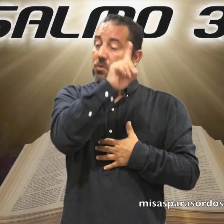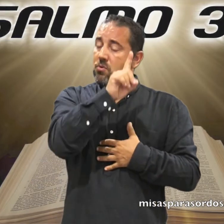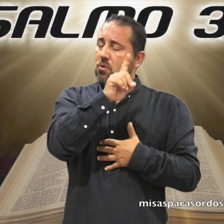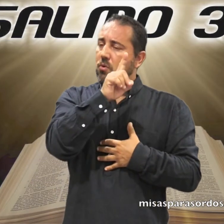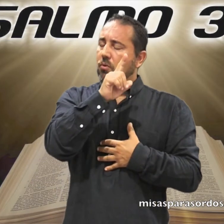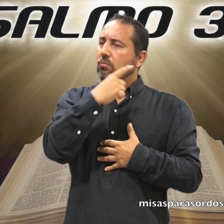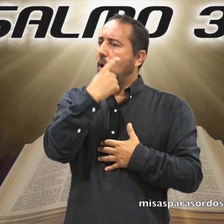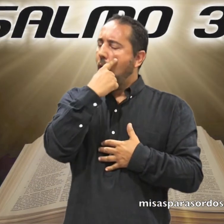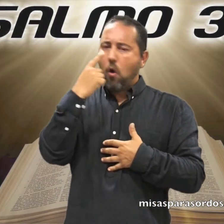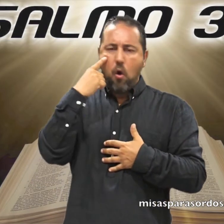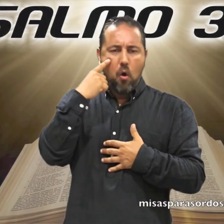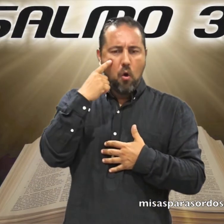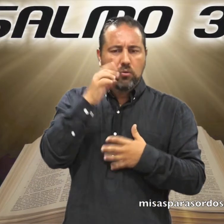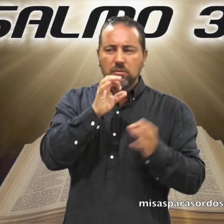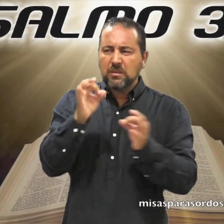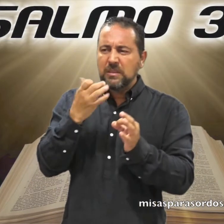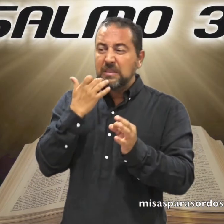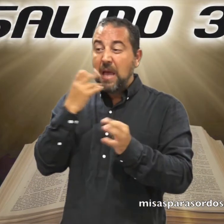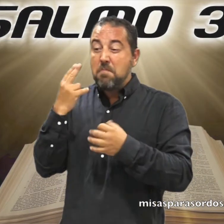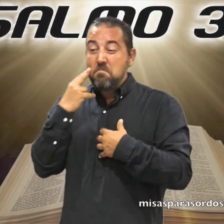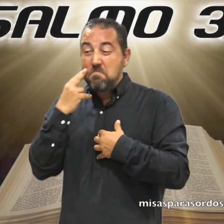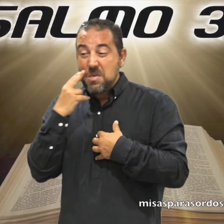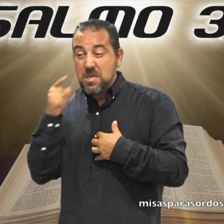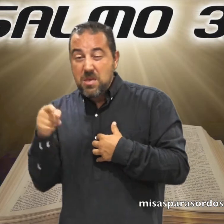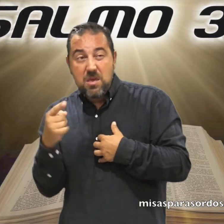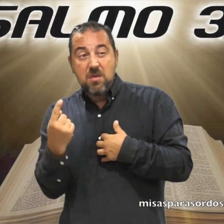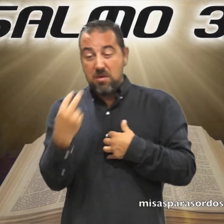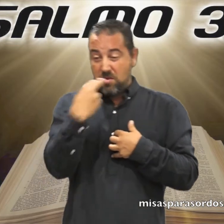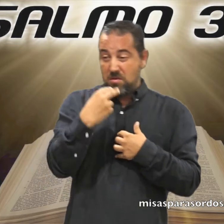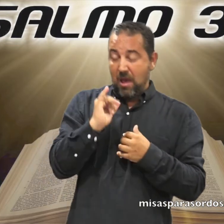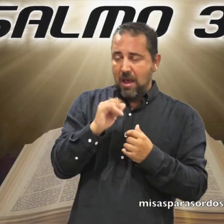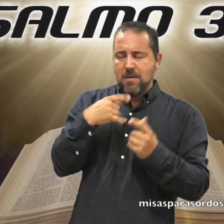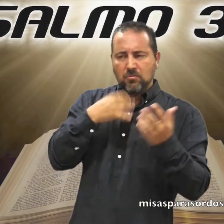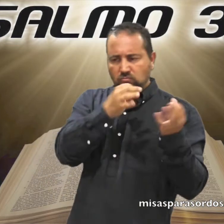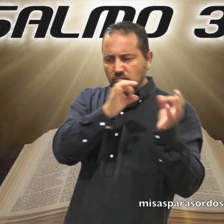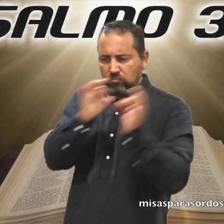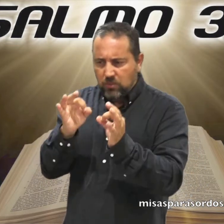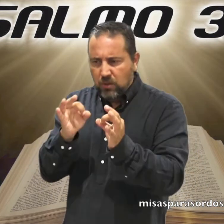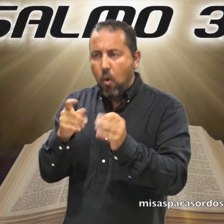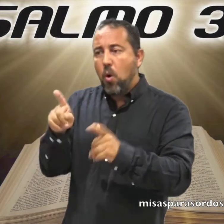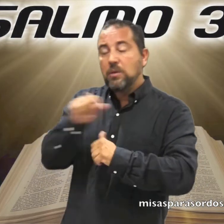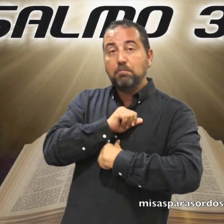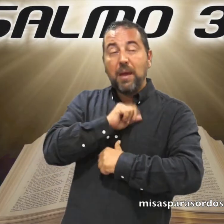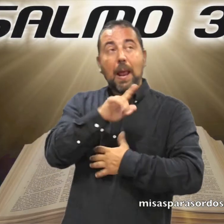Los ojos del Señor están puestos En quien lo teme En los que esperan Su